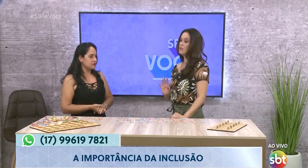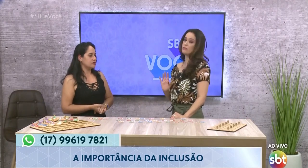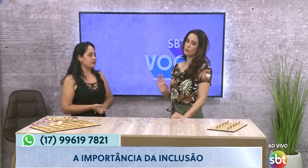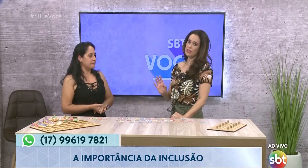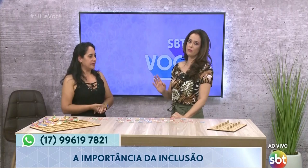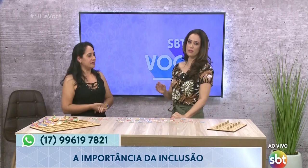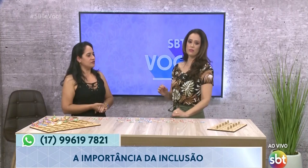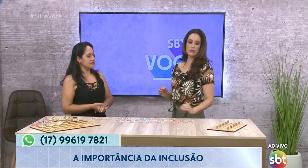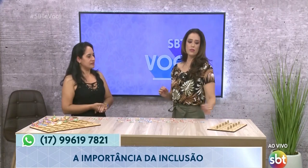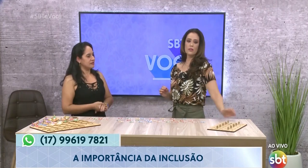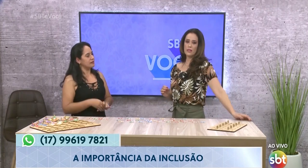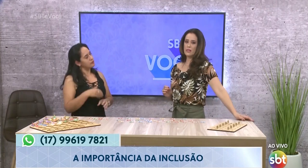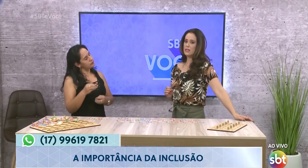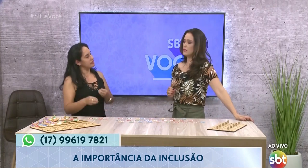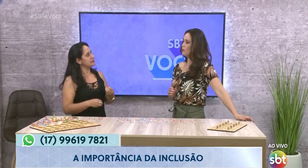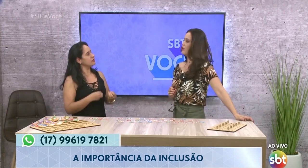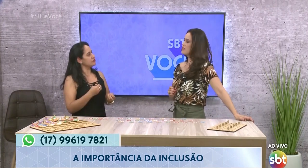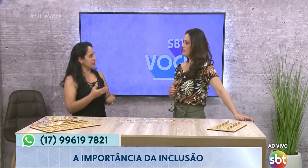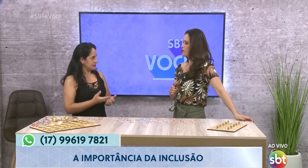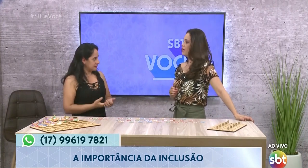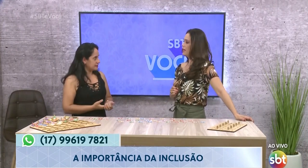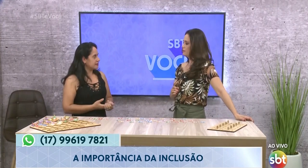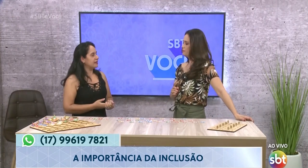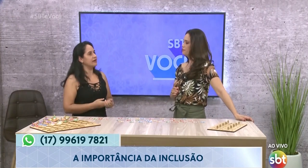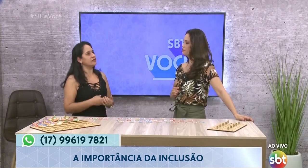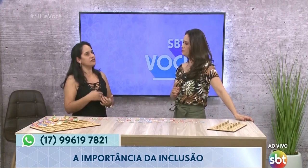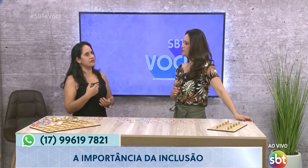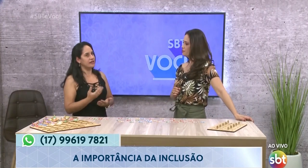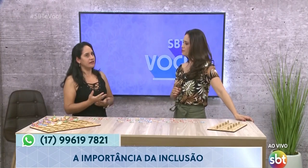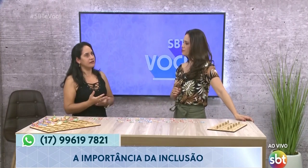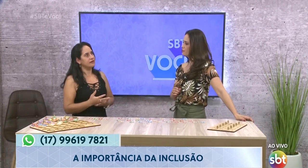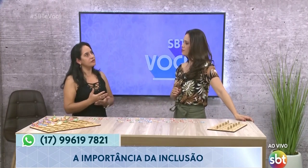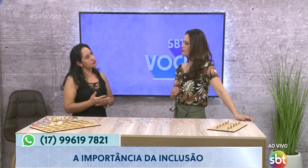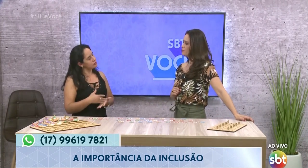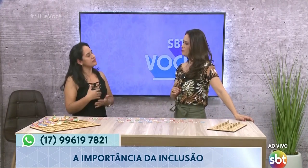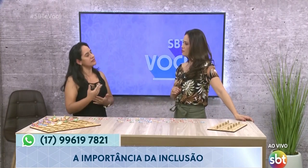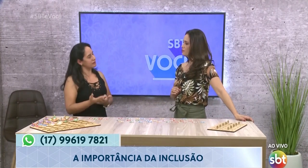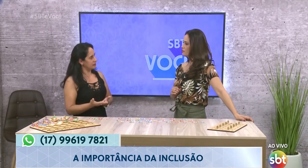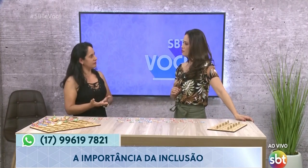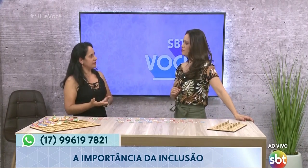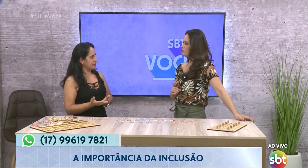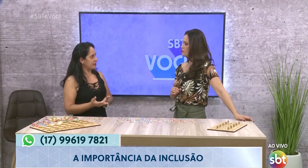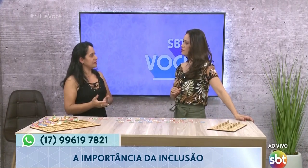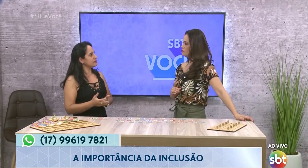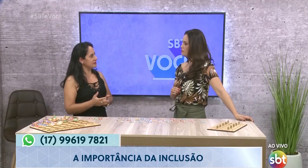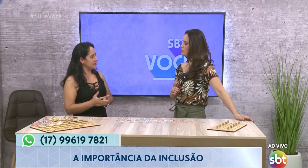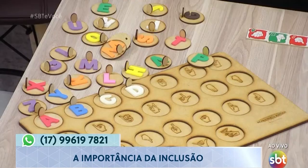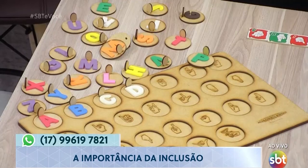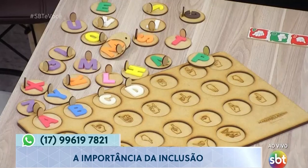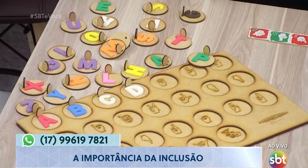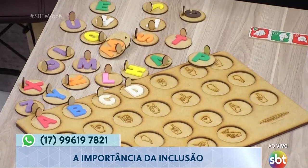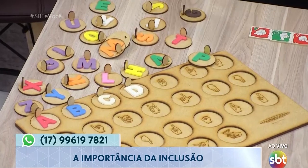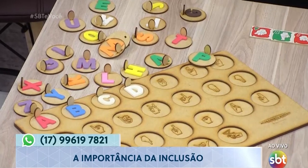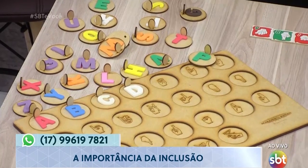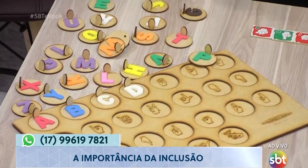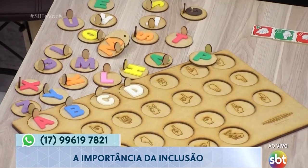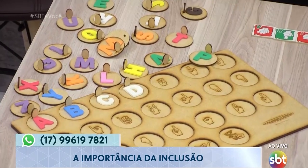Isso, depende, assim, da população de cada cidade, tem questões regulamentares, né, pra isso